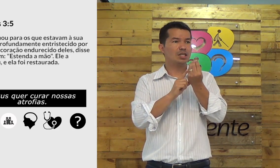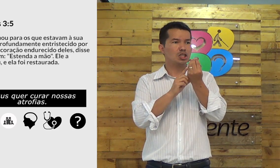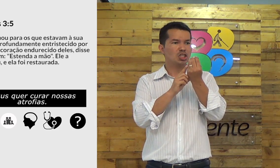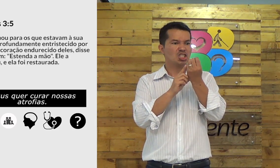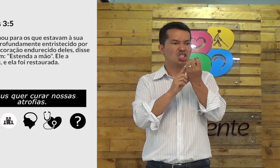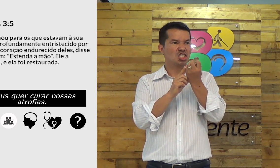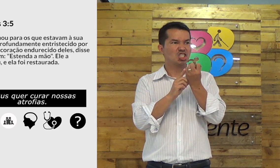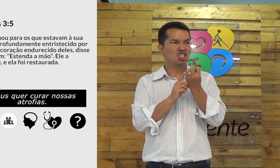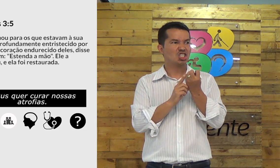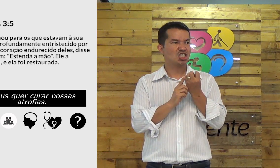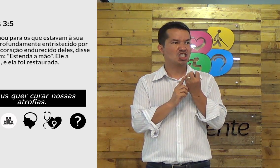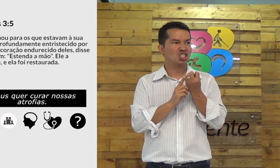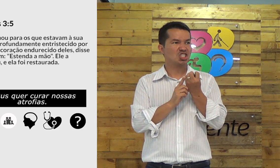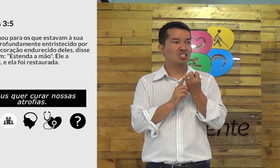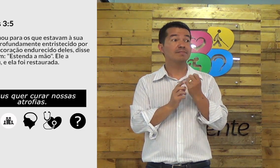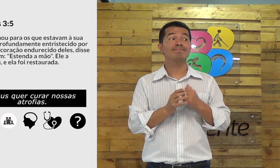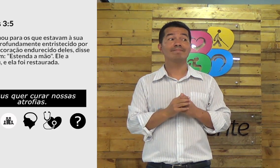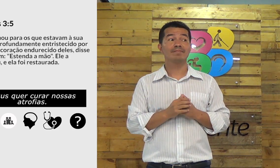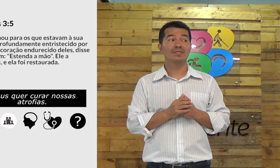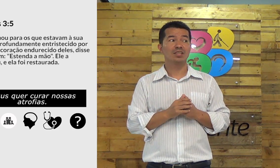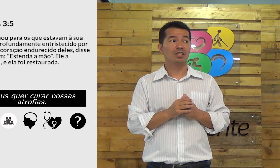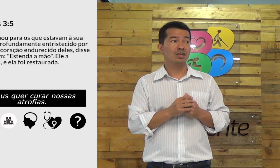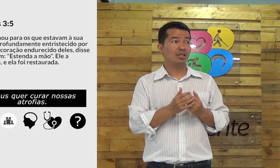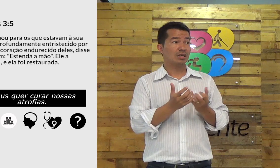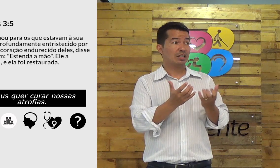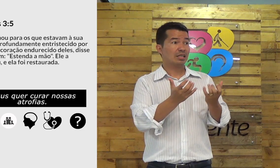mas quem tem uma vida atrofiada?